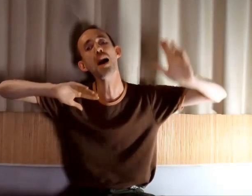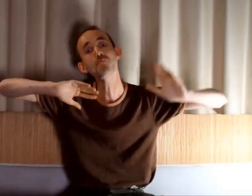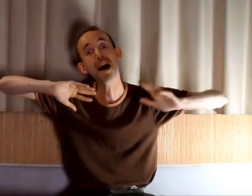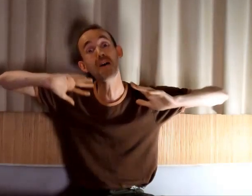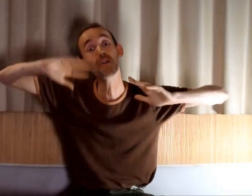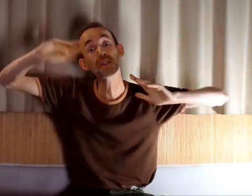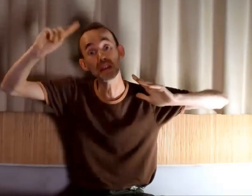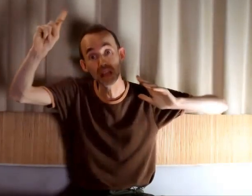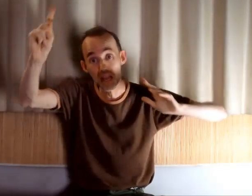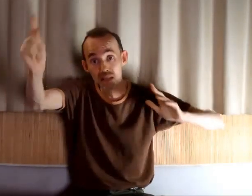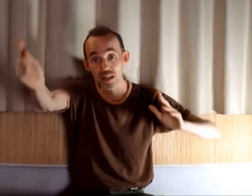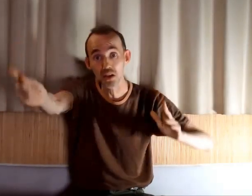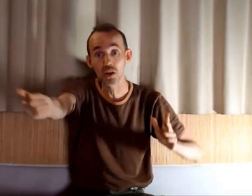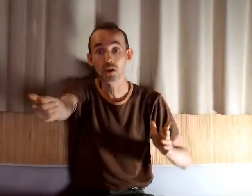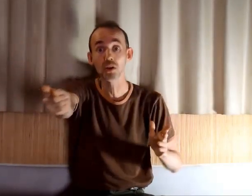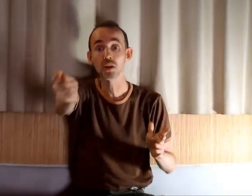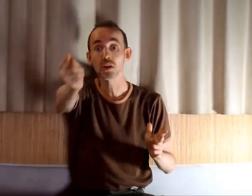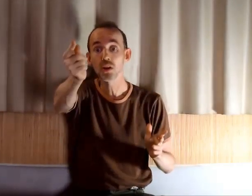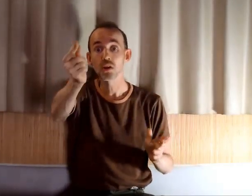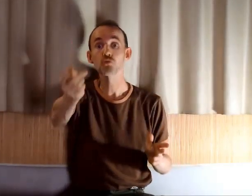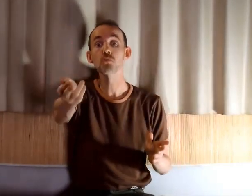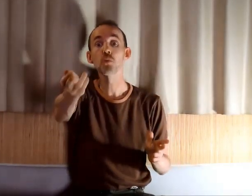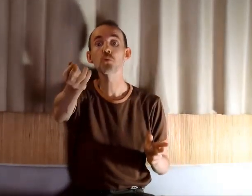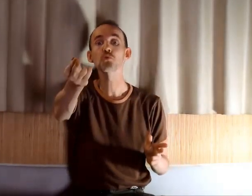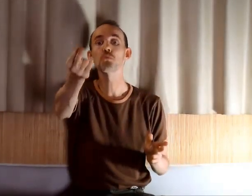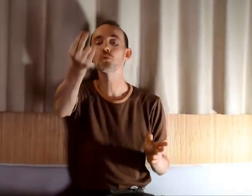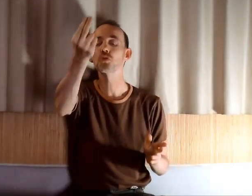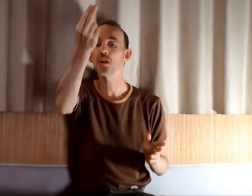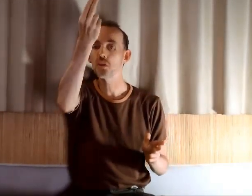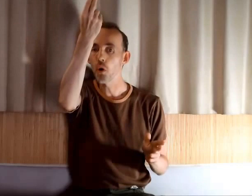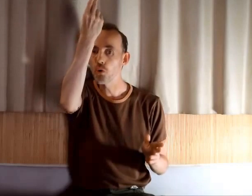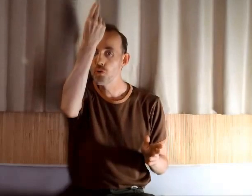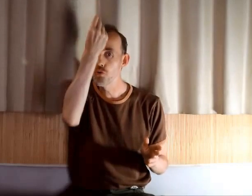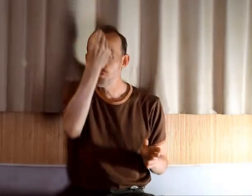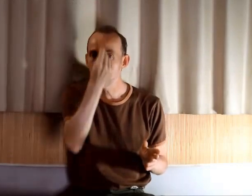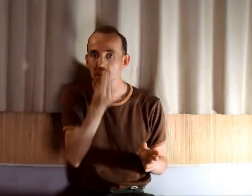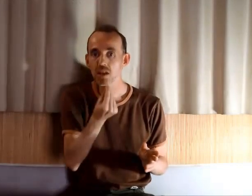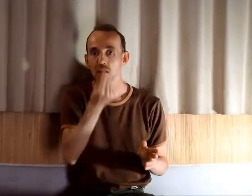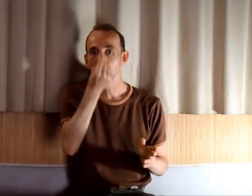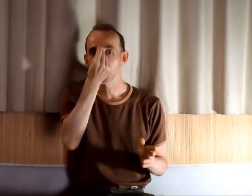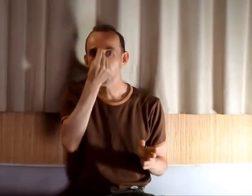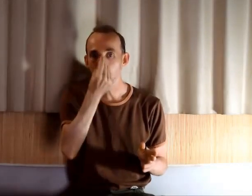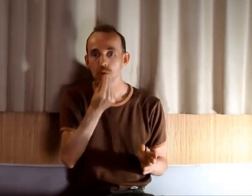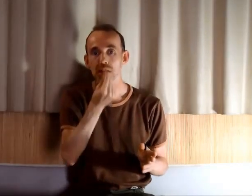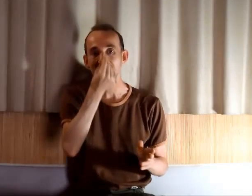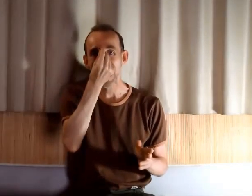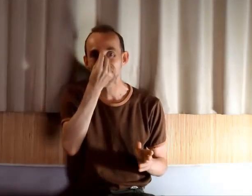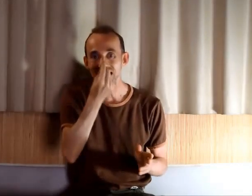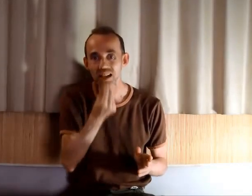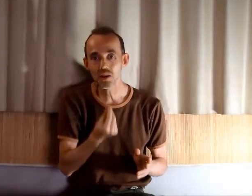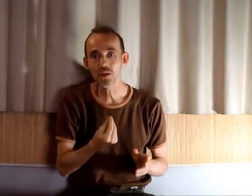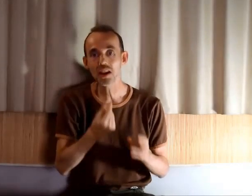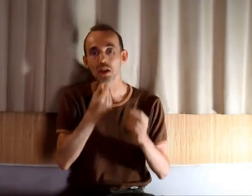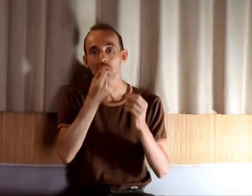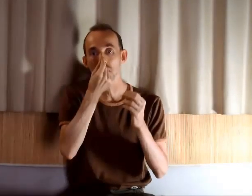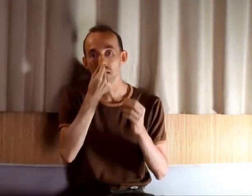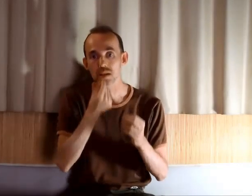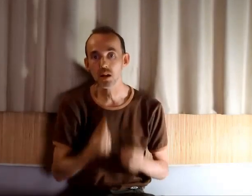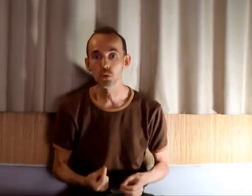apparentes et extérieures, je vous propose de plonger dans l'unique cause intérieure et universelle